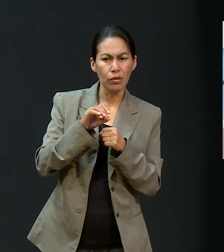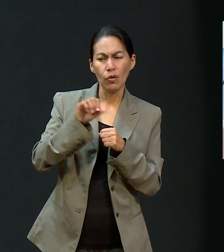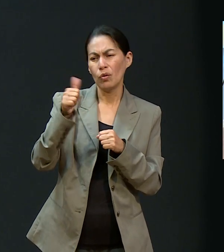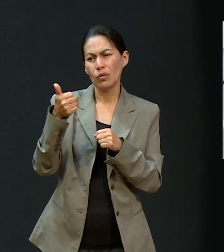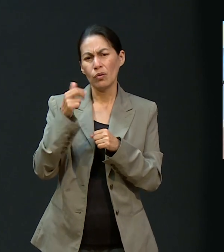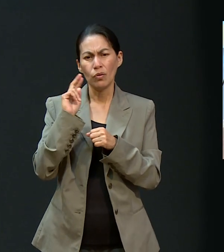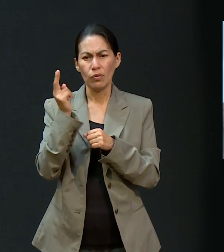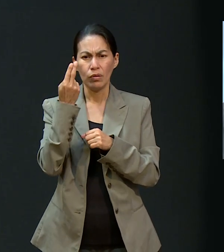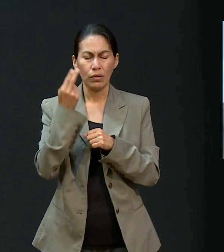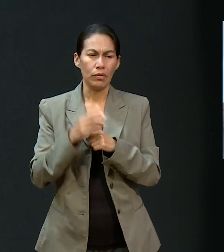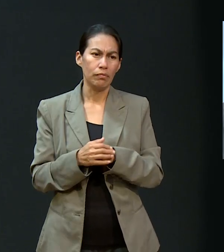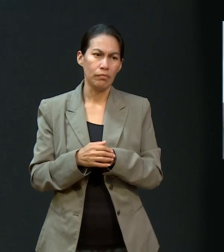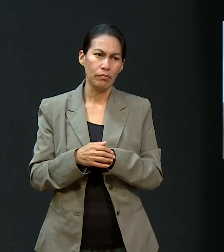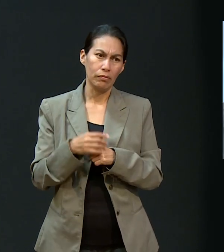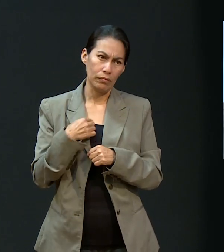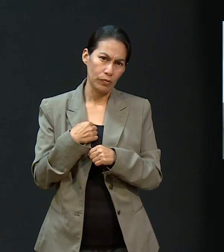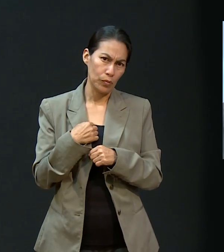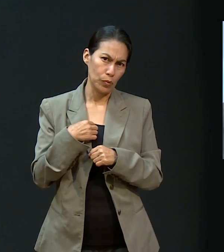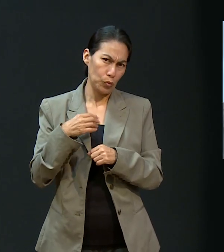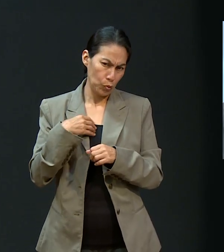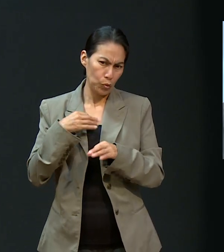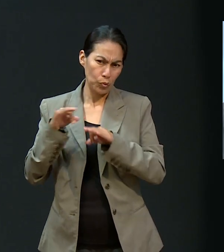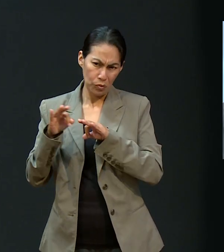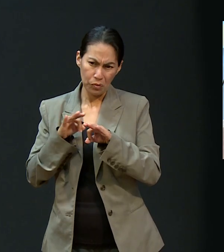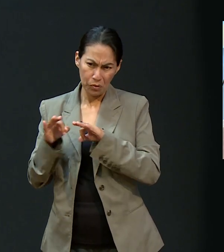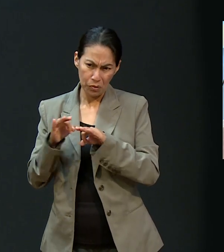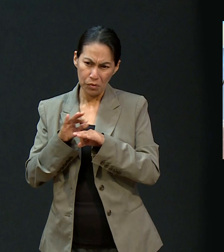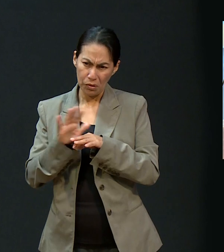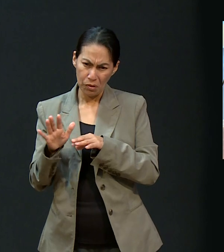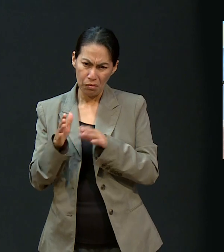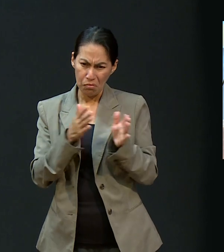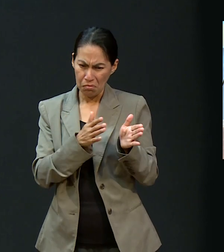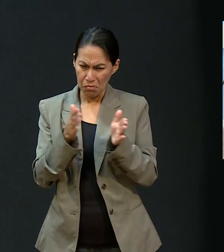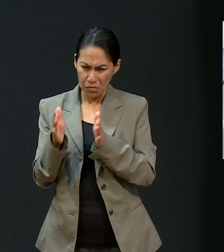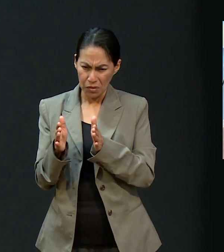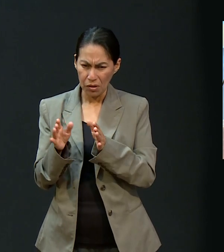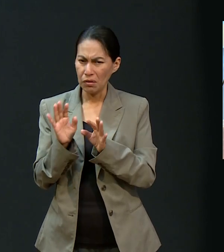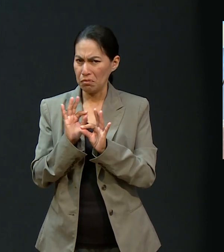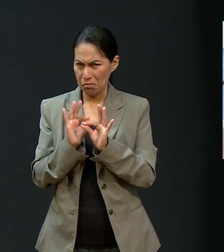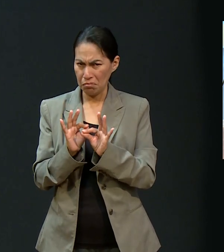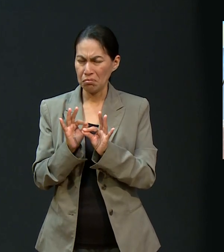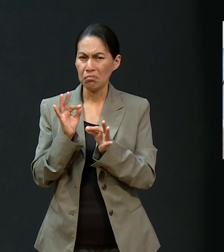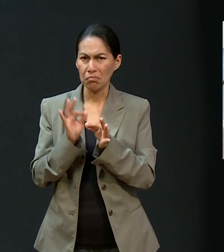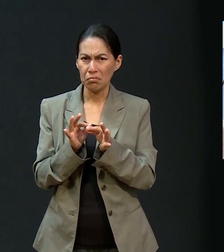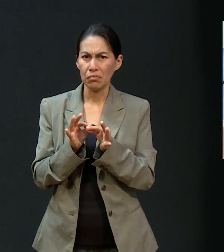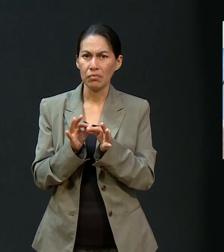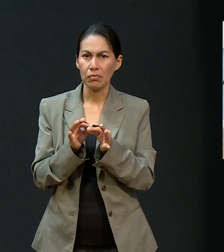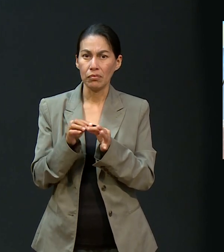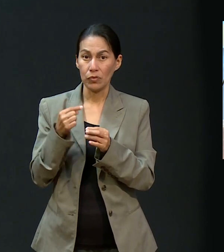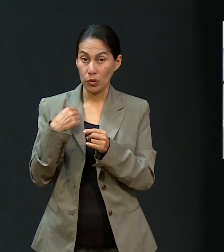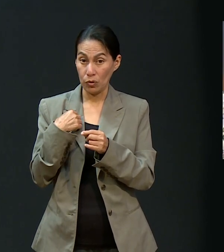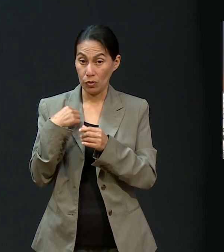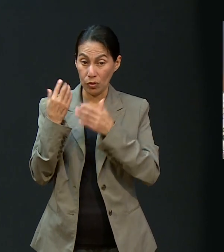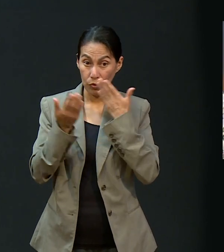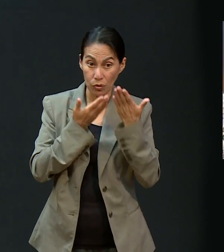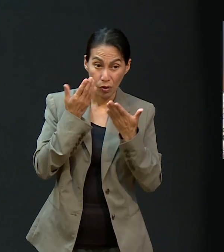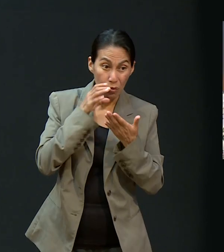licenciatura. Exacto. En una universidad, en otra universidad. Y dije, no, ya no, yo ya trabajaba, ya tenía otros planes. Y dije,